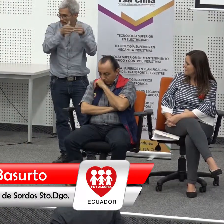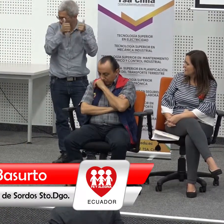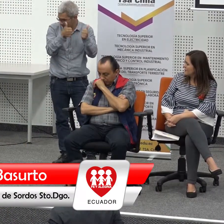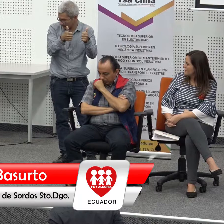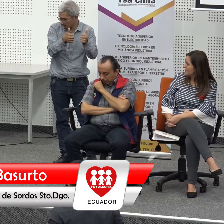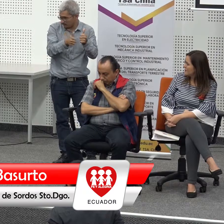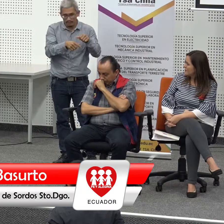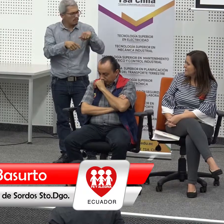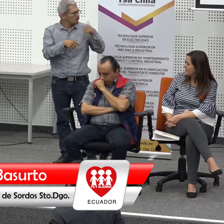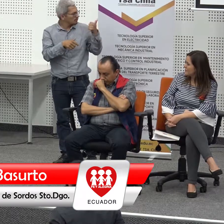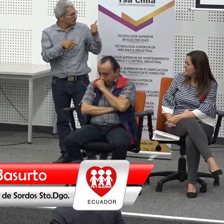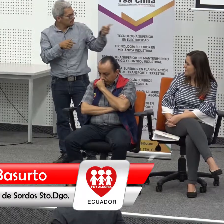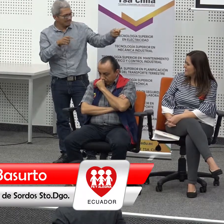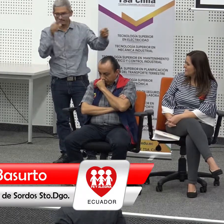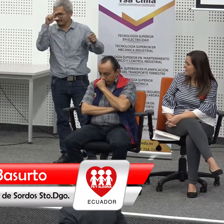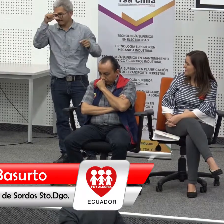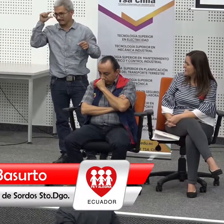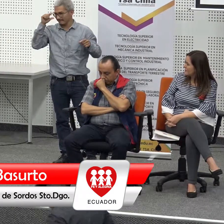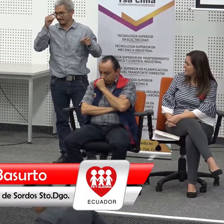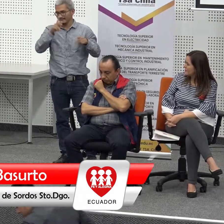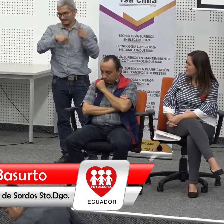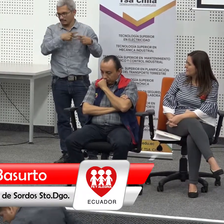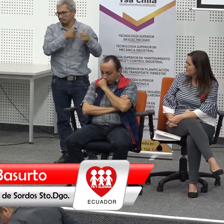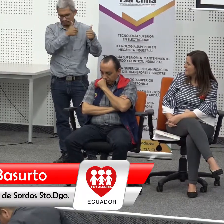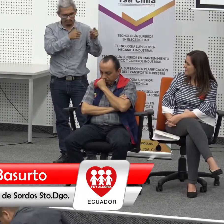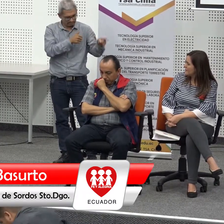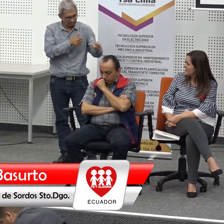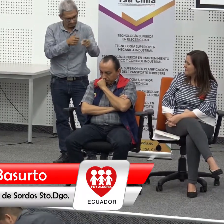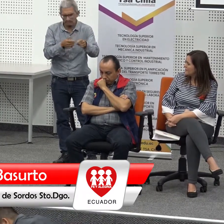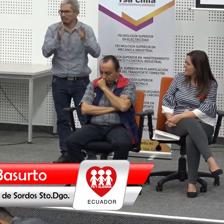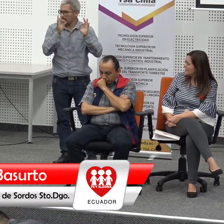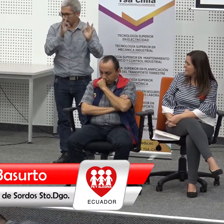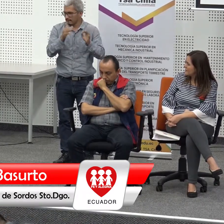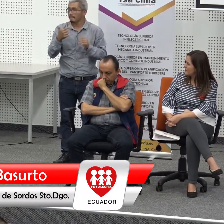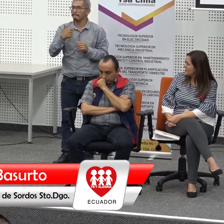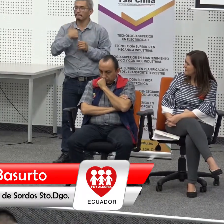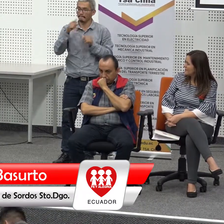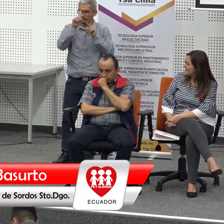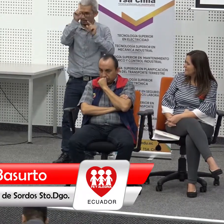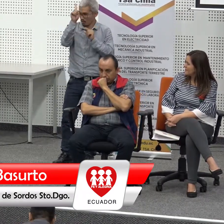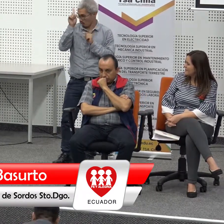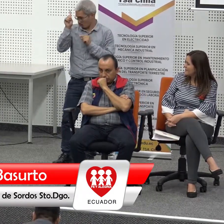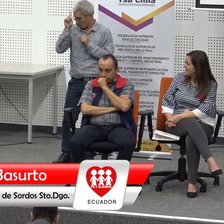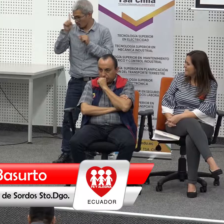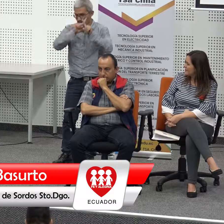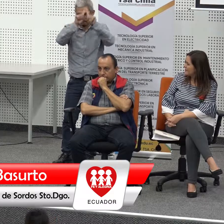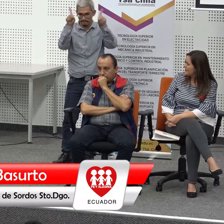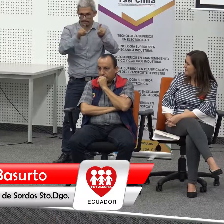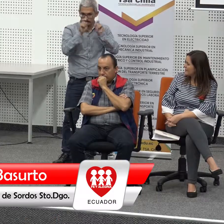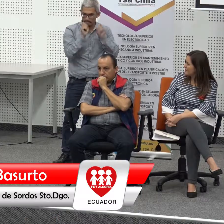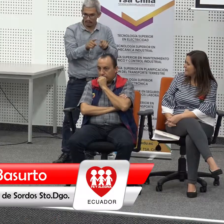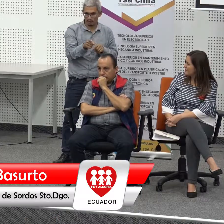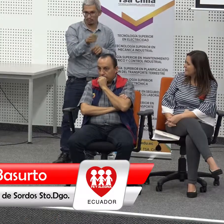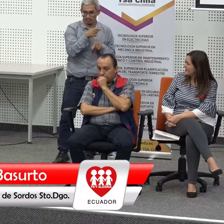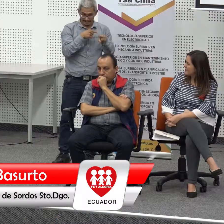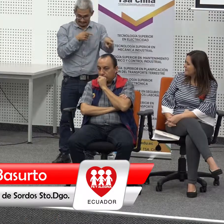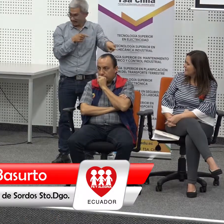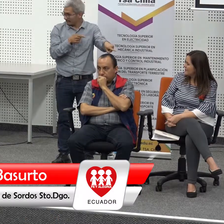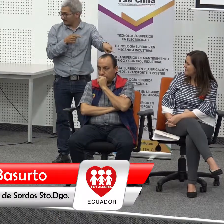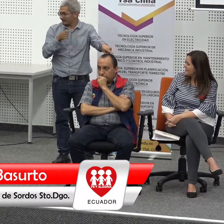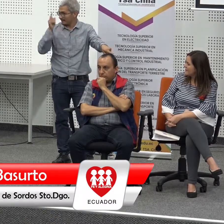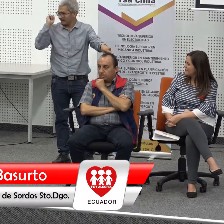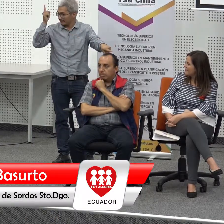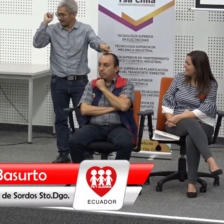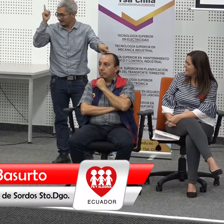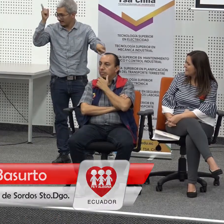a conadis muy bien también a Giovanni Benítez perfecto muy bien asambleísta compañero director de acá pues muy bien quiero